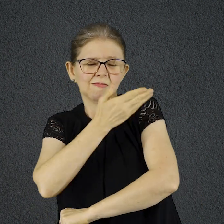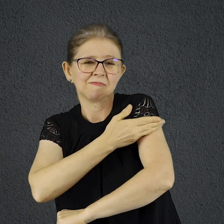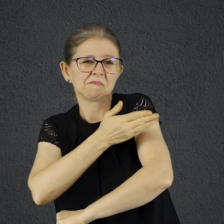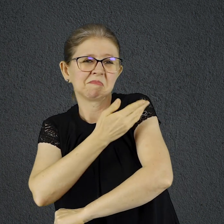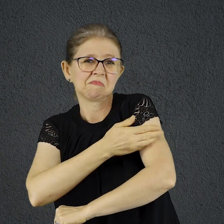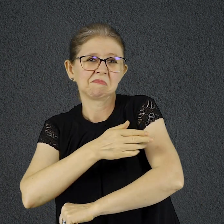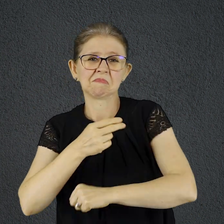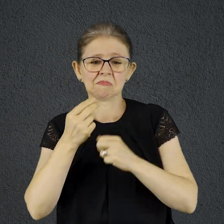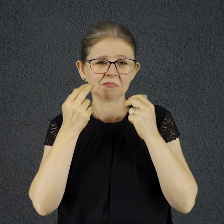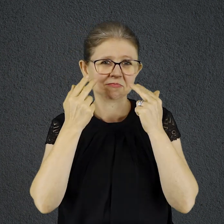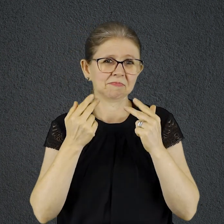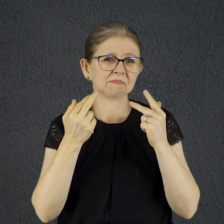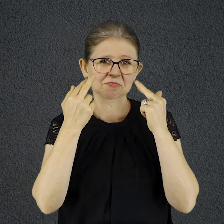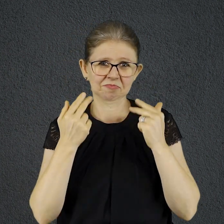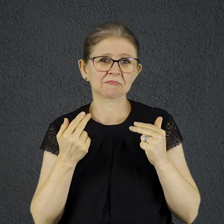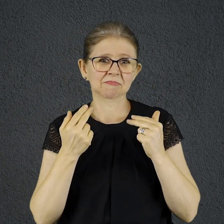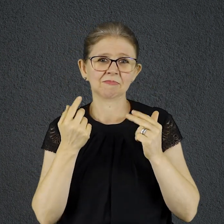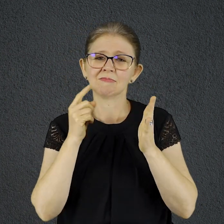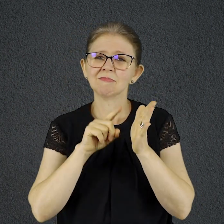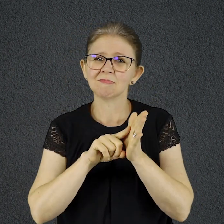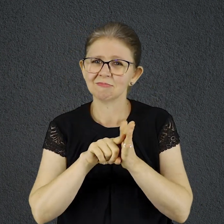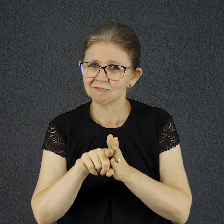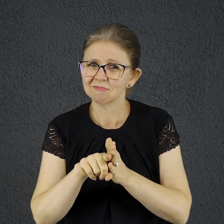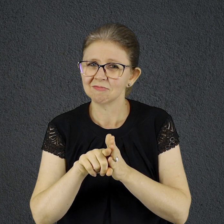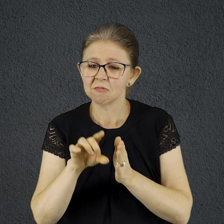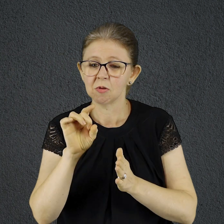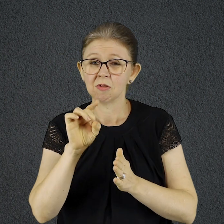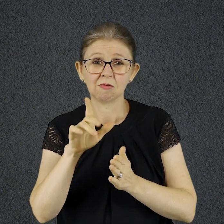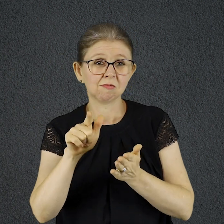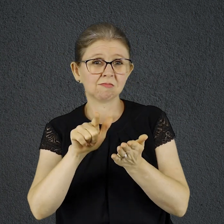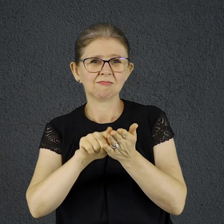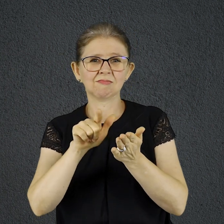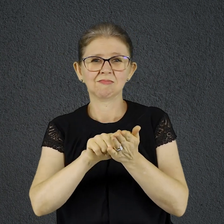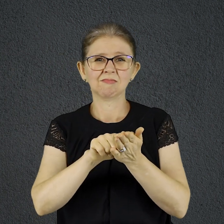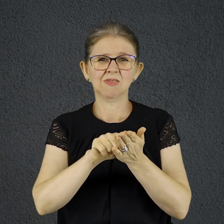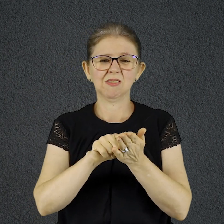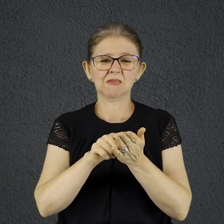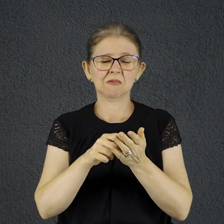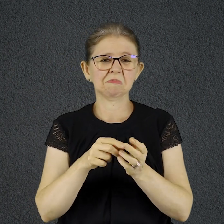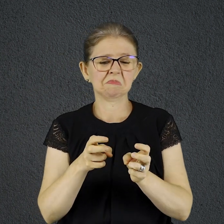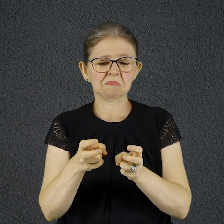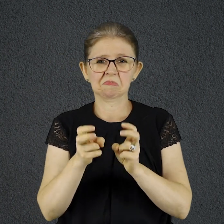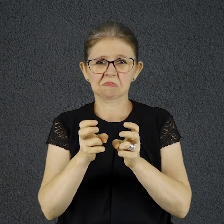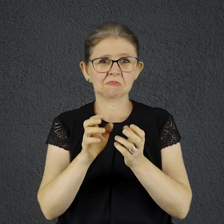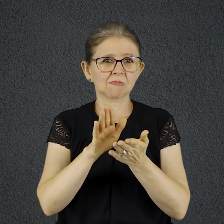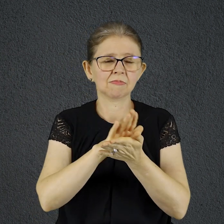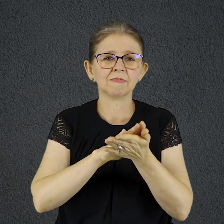NÃO PASSE MAIS DE UMA COLEÇÃO DE LIVOROS POUCO ATRAENTE PARA VOCÊ TODAVIA SE VOCÊ OLHAR PARA ELA COMO A PALAVRA